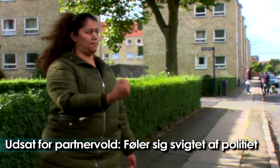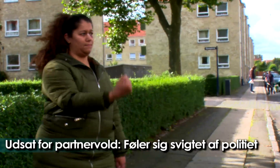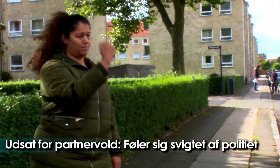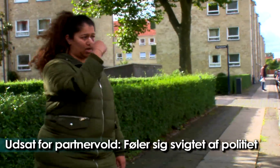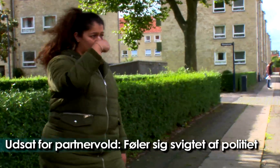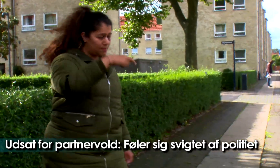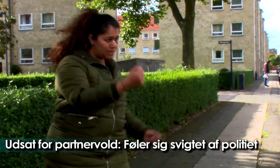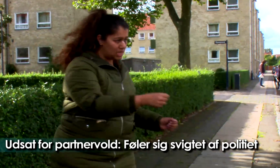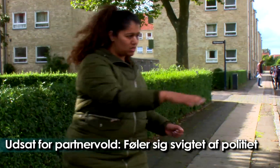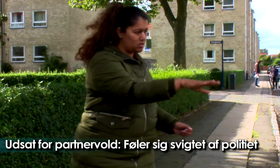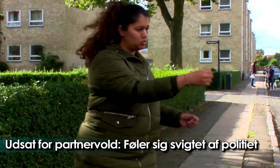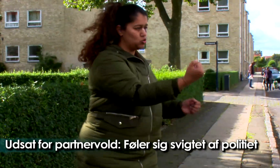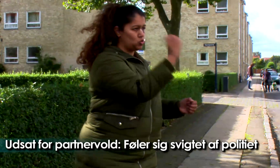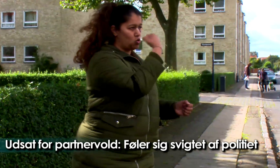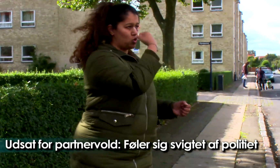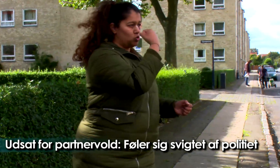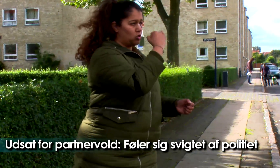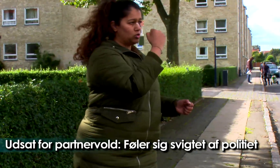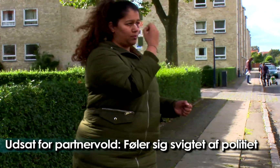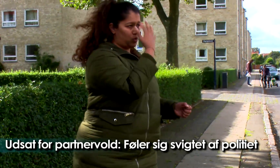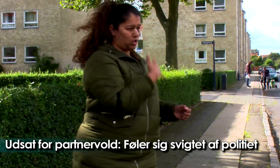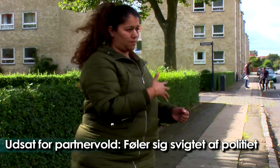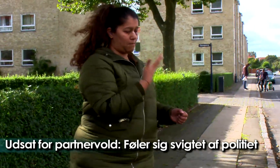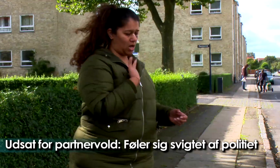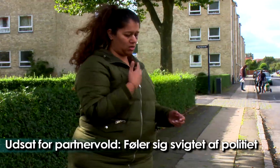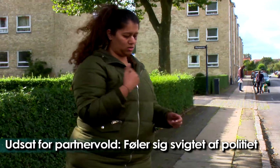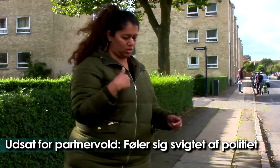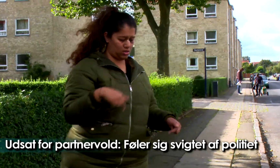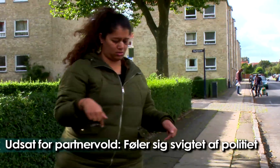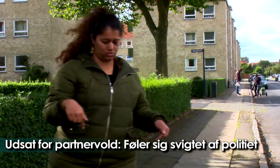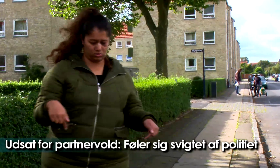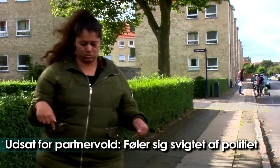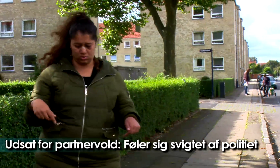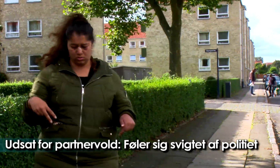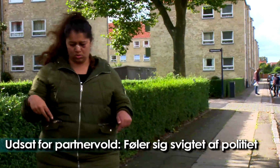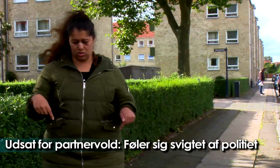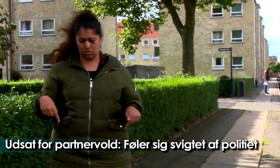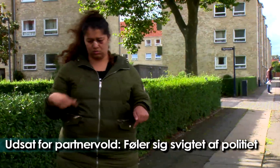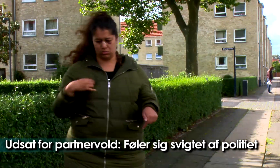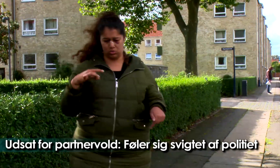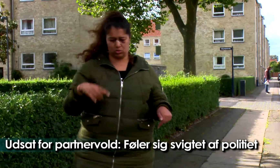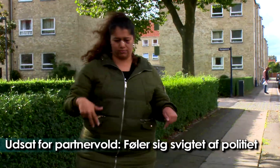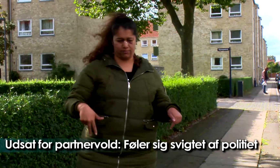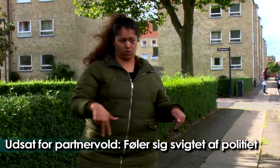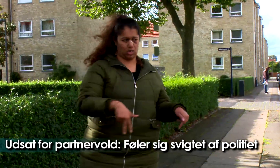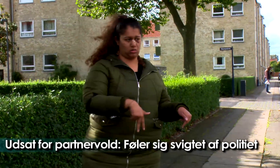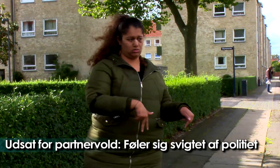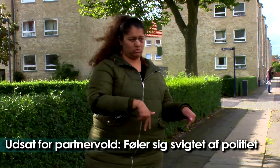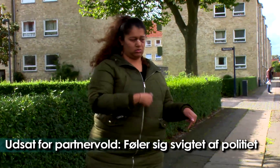Jeg stod her, han kom ud af bilen, og så slog han mig i hovedet her, og jeg blødte meget. Jeg stod her, og min søn stod